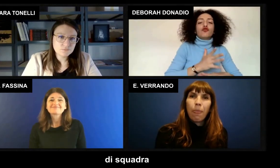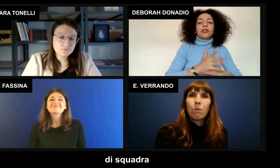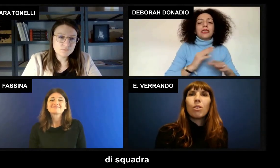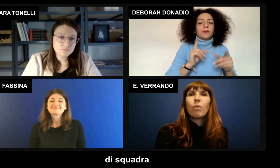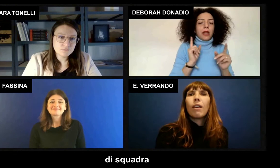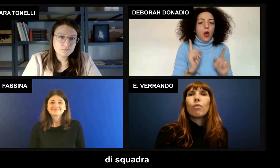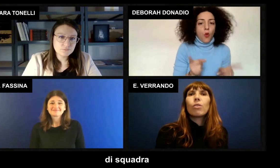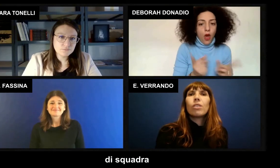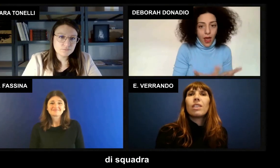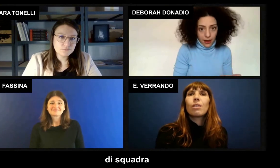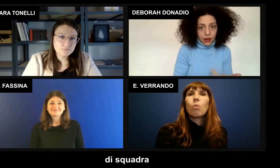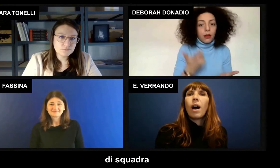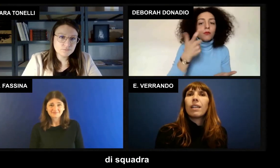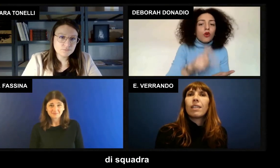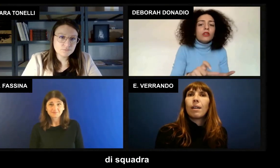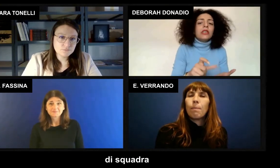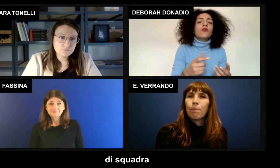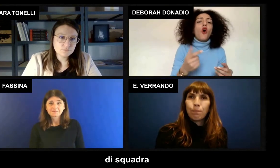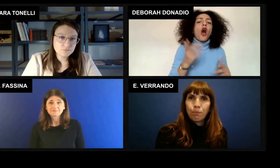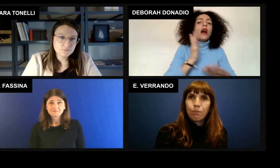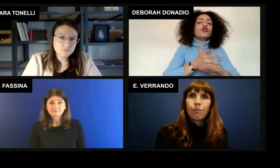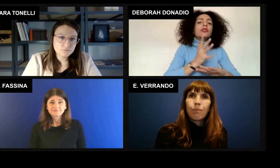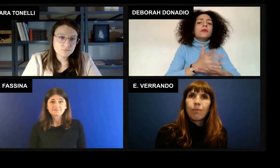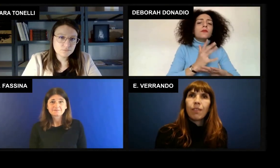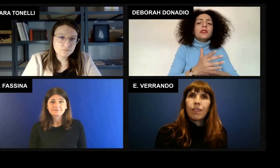quindi un lavoro di squadra